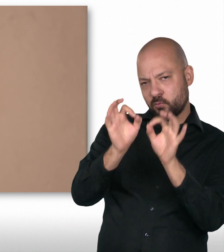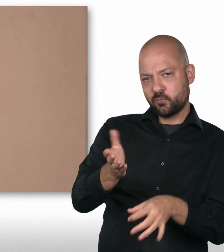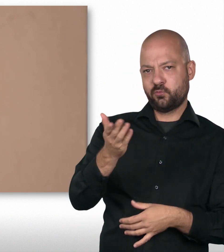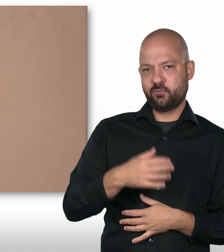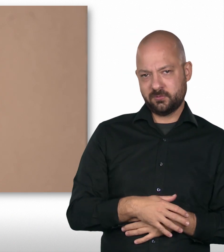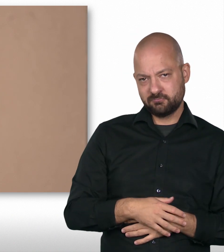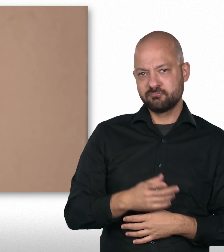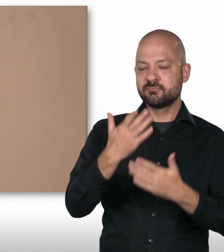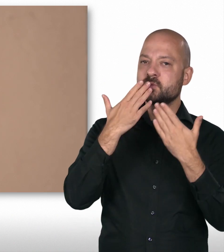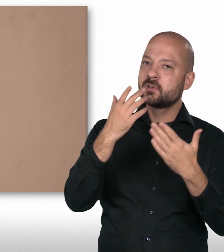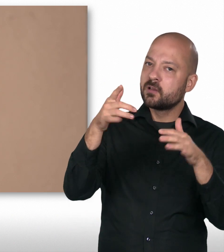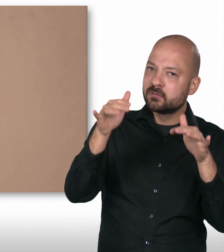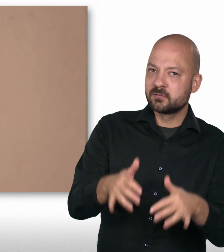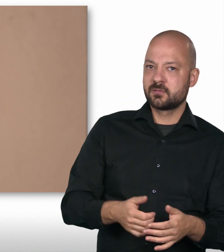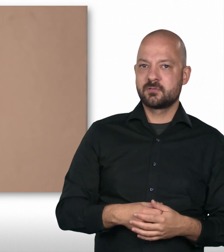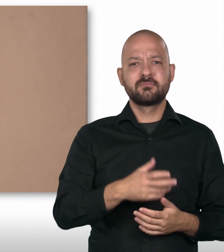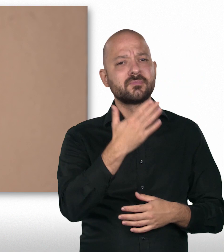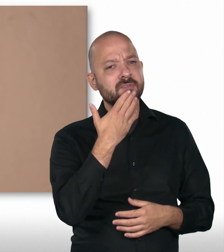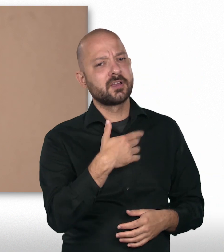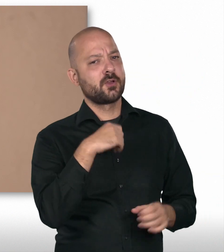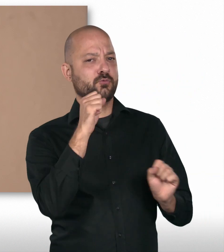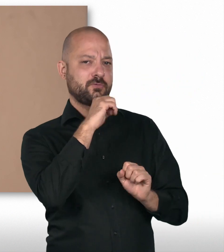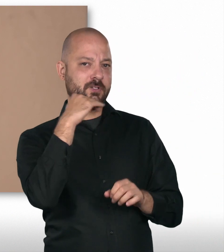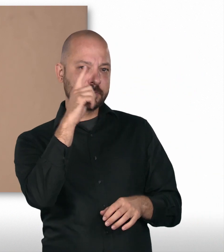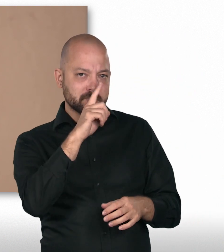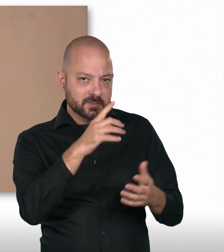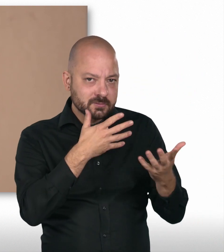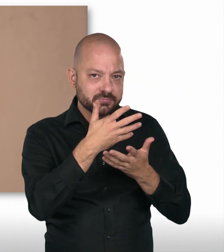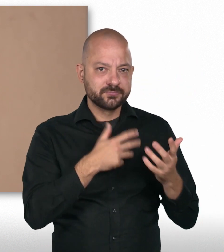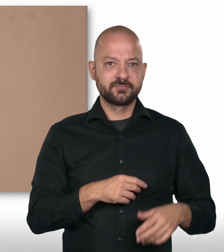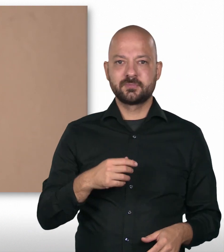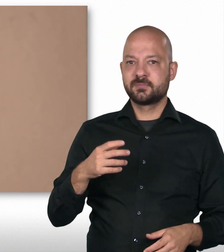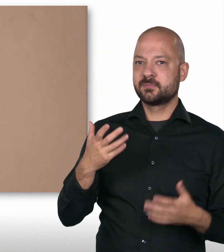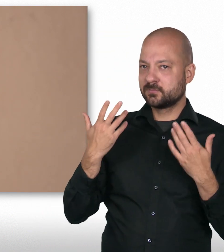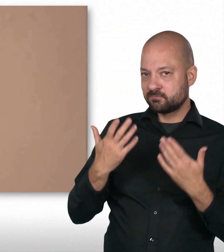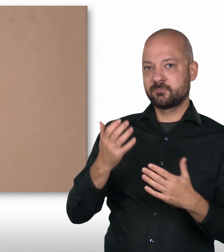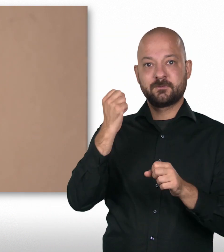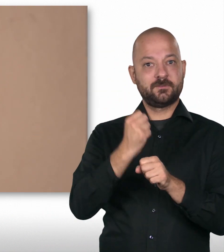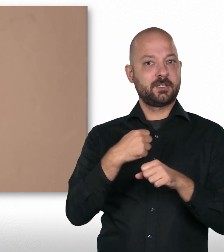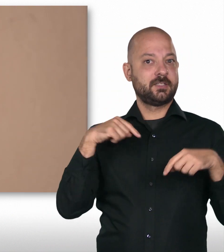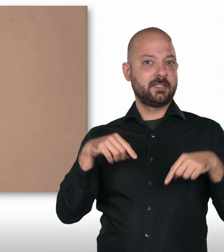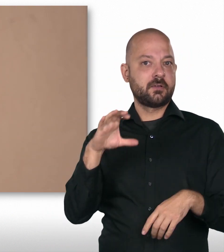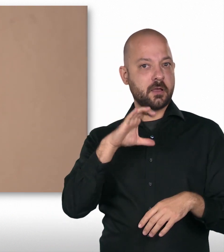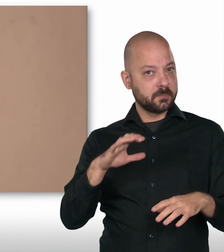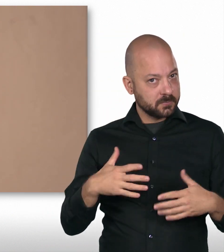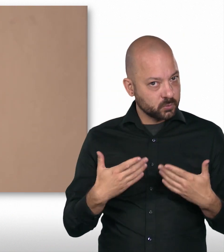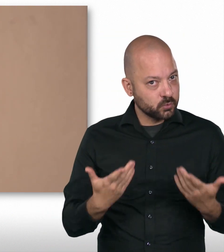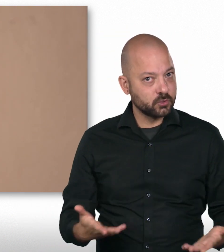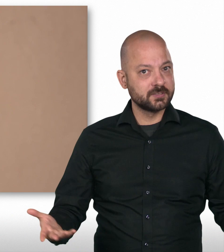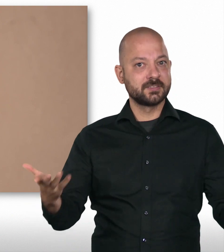Krise, die jemals auf dich zukommen sollte, bin ich mir ziemlich sicher, dass du das gut meistern wirst. Danke, dass du heute da warst. Dankeschön, hat super viel Spaß gemacht. Das war es